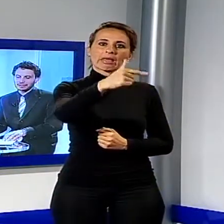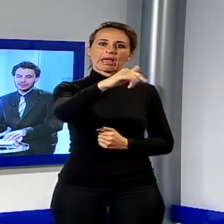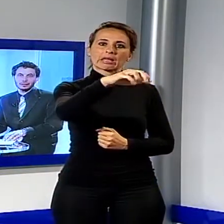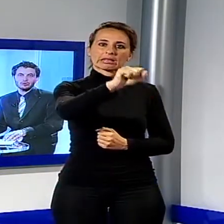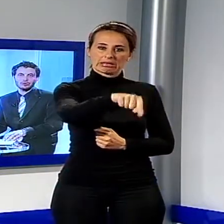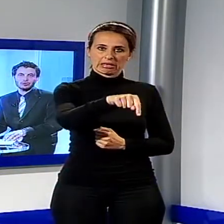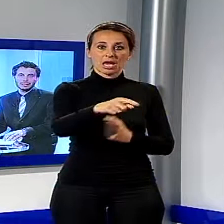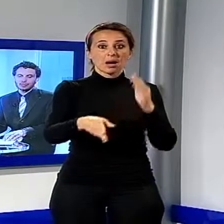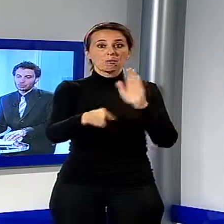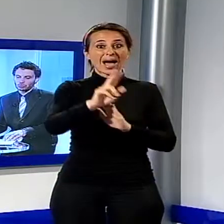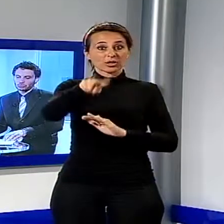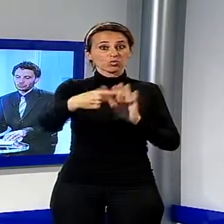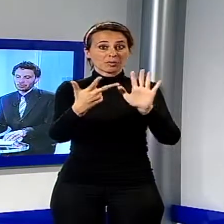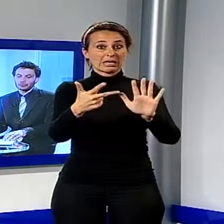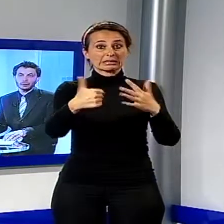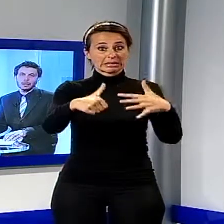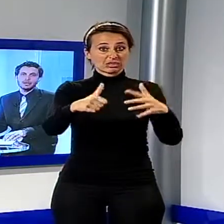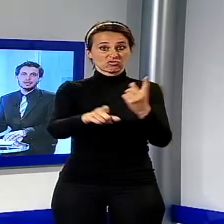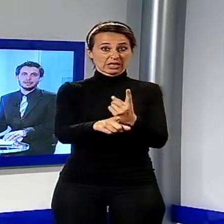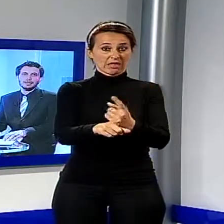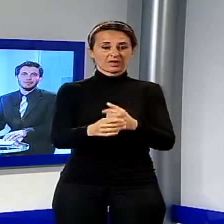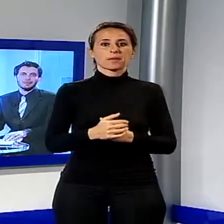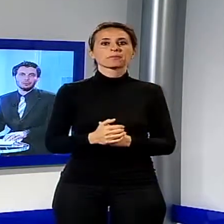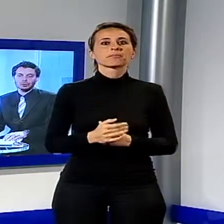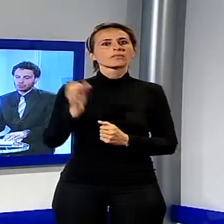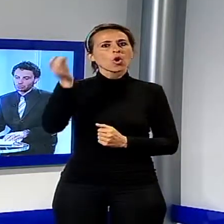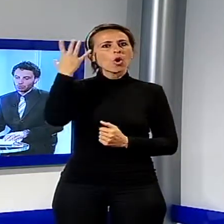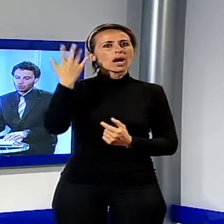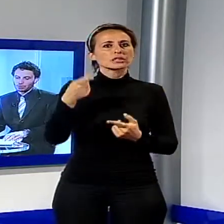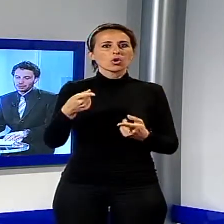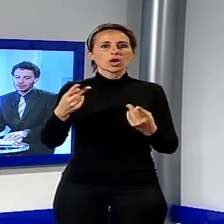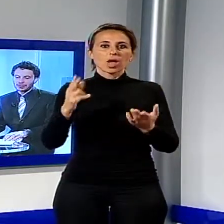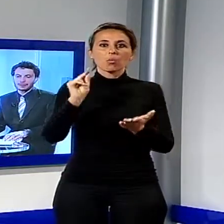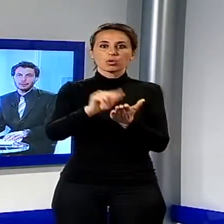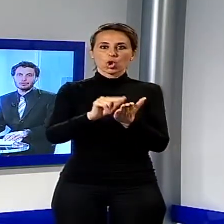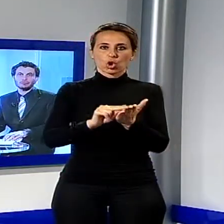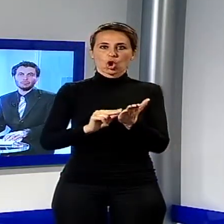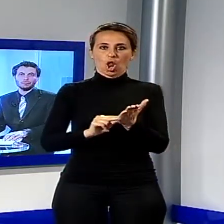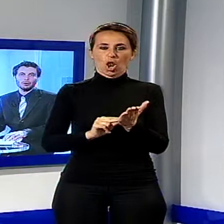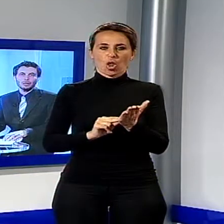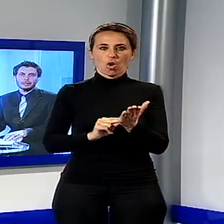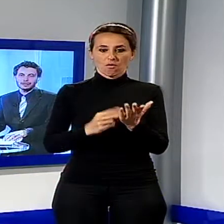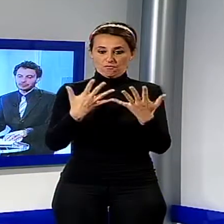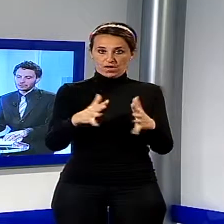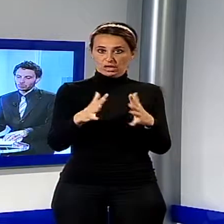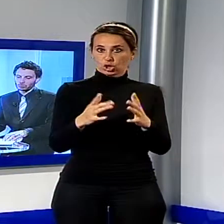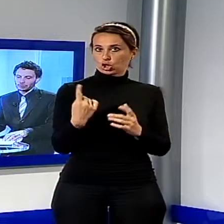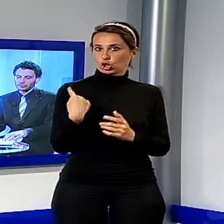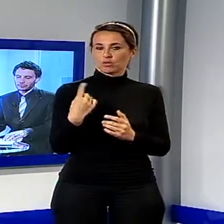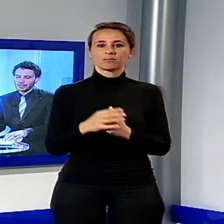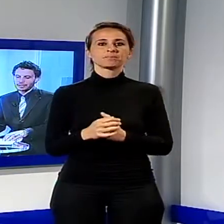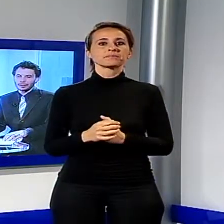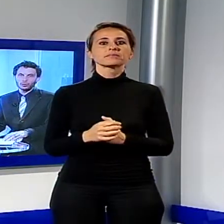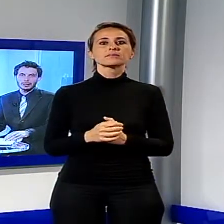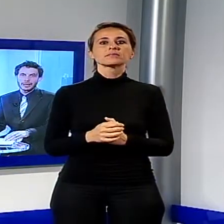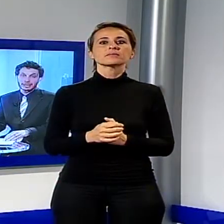Presidente della Regione Toscana, Enrico Rossi, in occasione della firma di un protocollo d'intesa per lo sviluppo delle infrastrutture